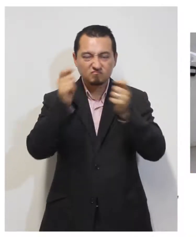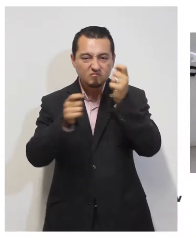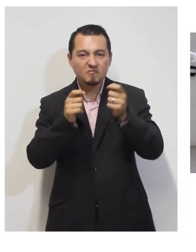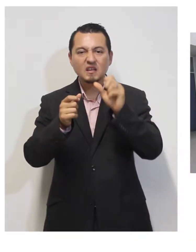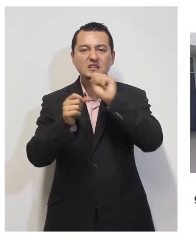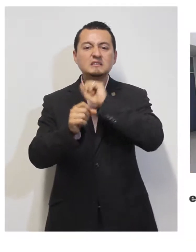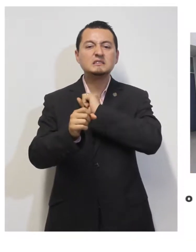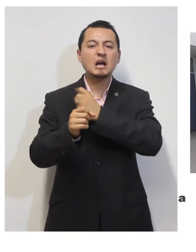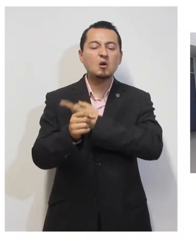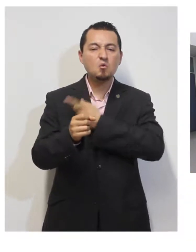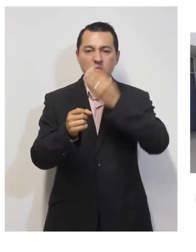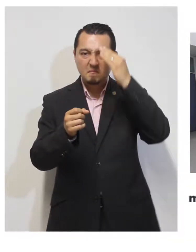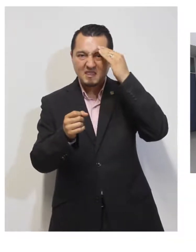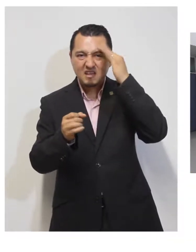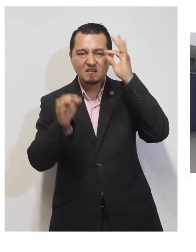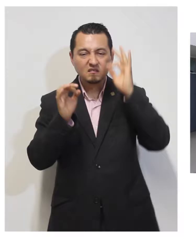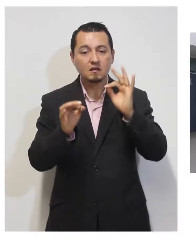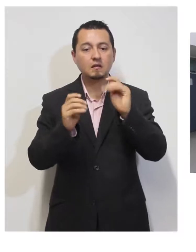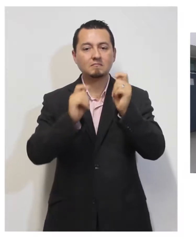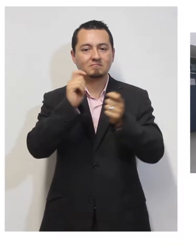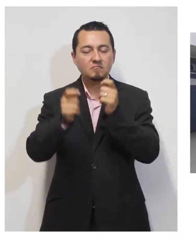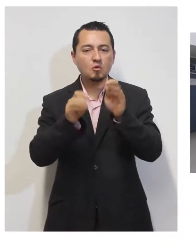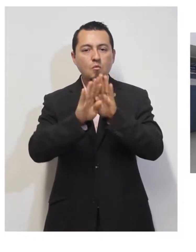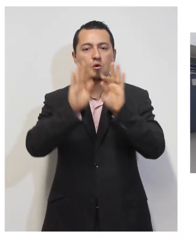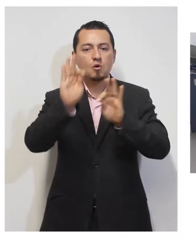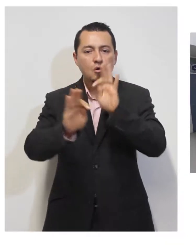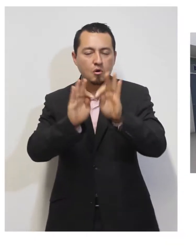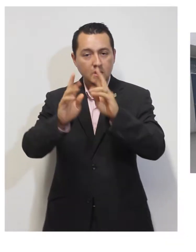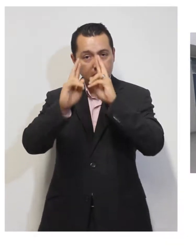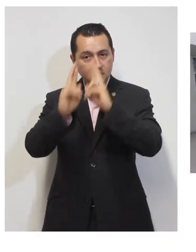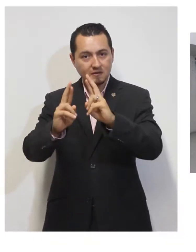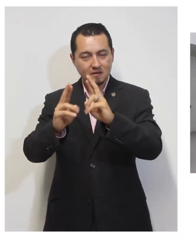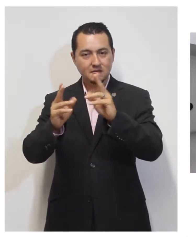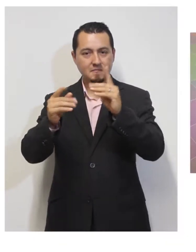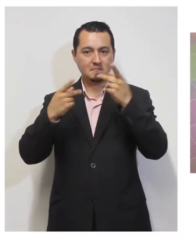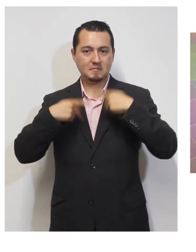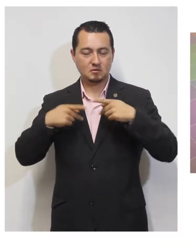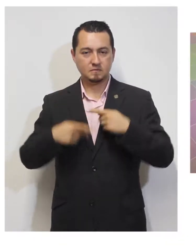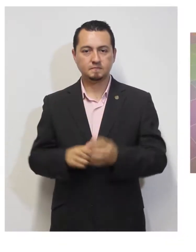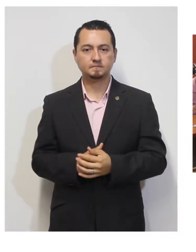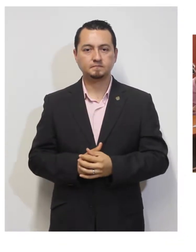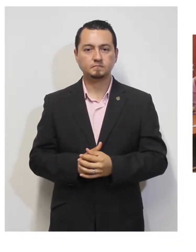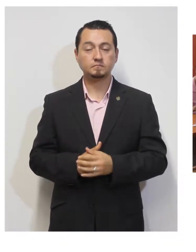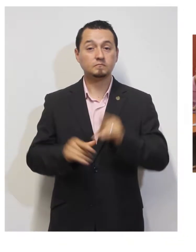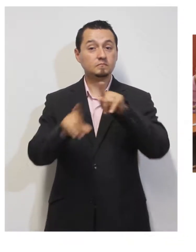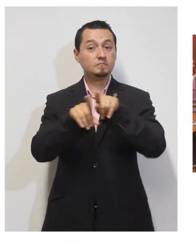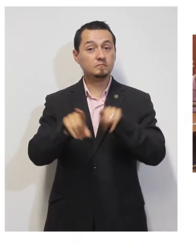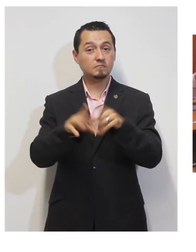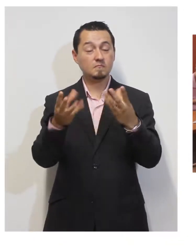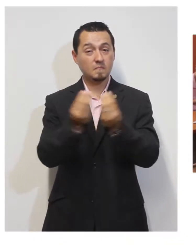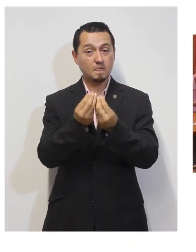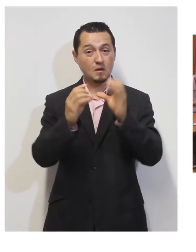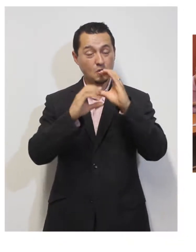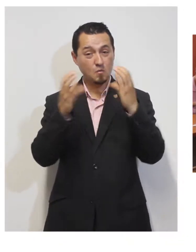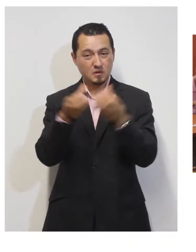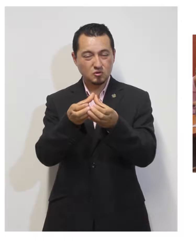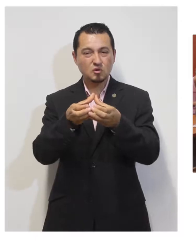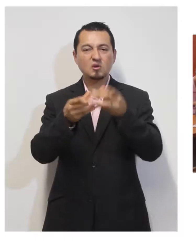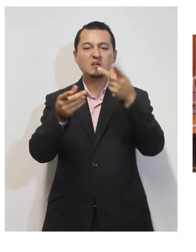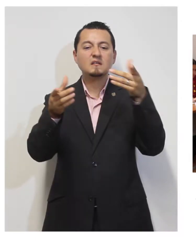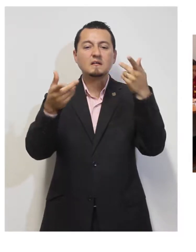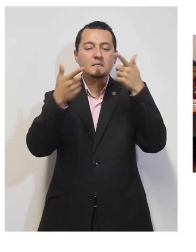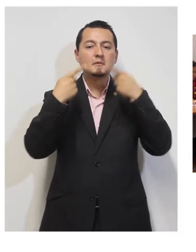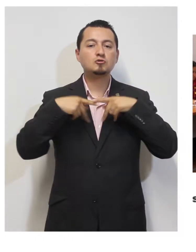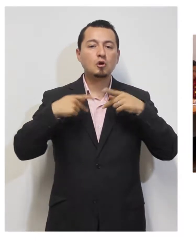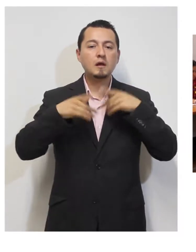de Salud Mental y garantizar el mejor tratamiento y respeto de pacientes, la tarea. Por su parte, la Comisión de Asuntos